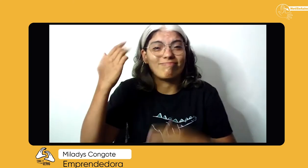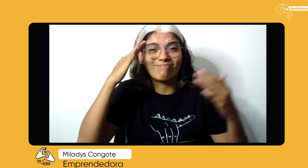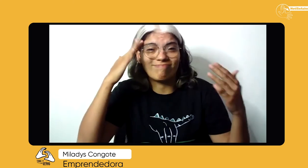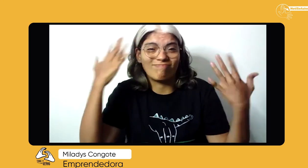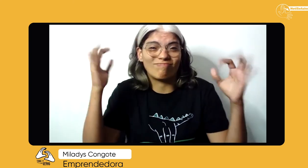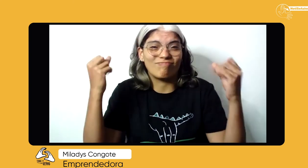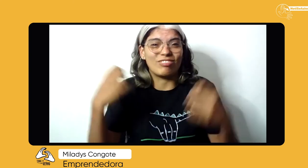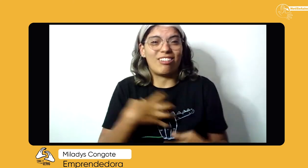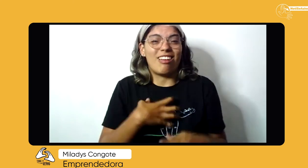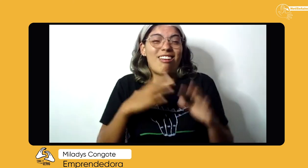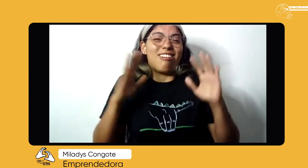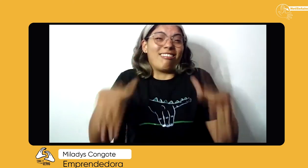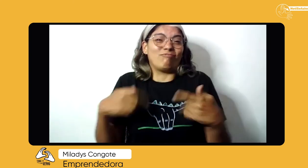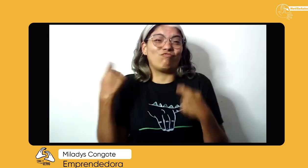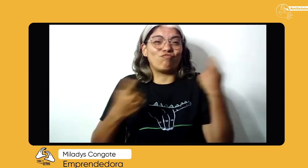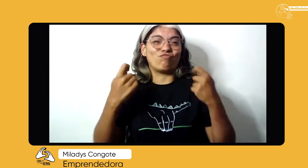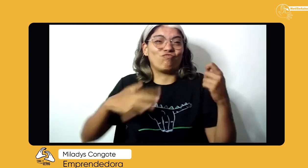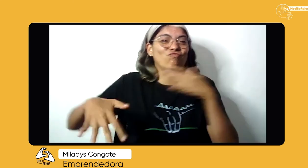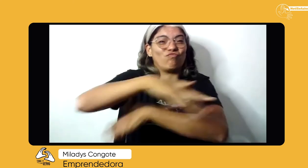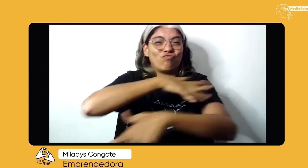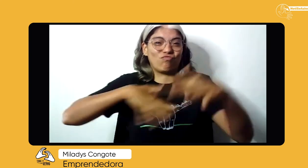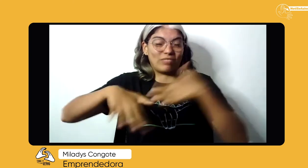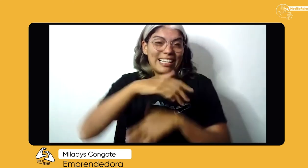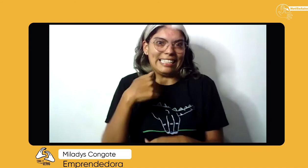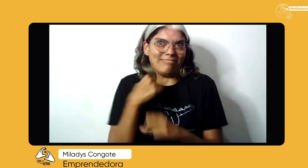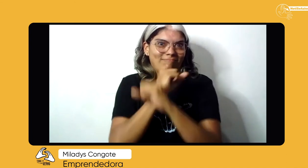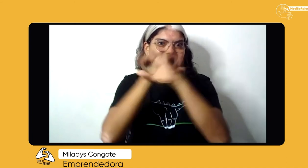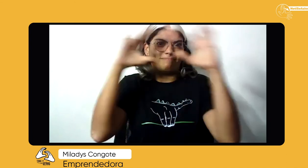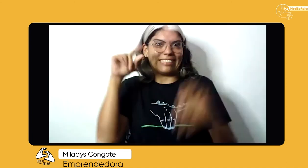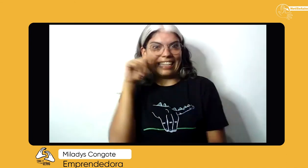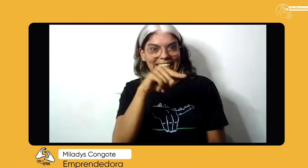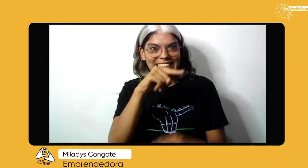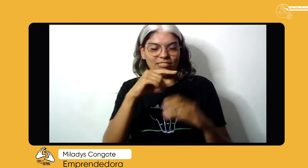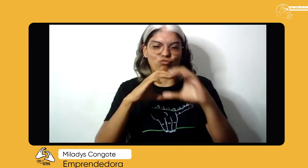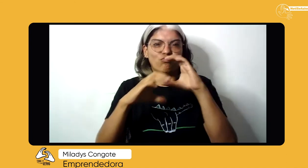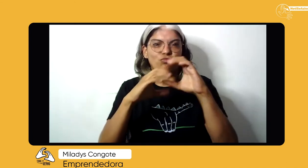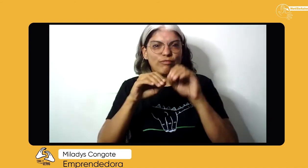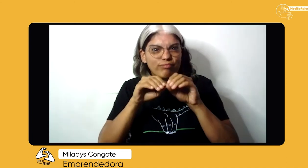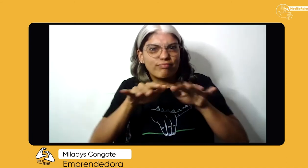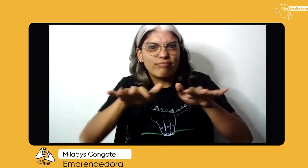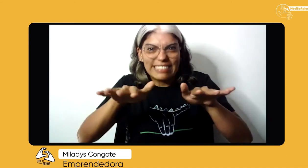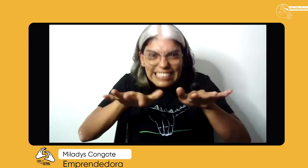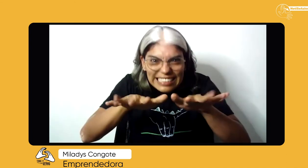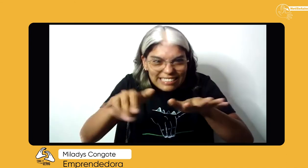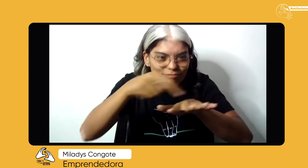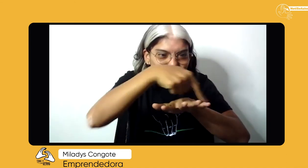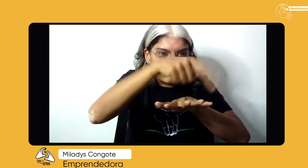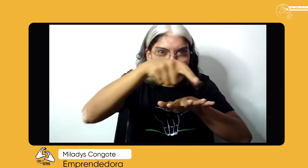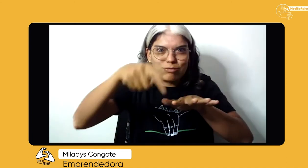la entiendan, y así nos podamos comunicar. Eso es nuestro sueño, que se difunda de por sí la seña que le